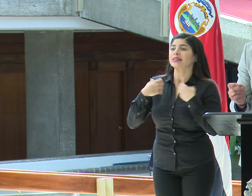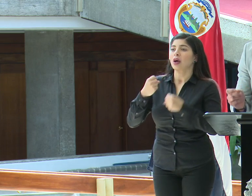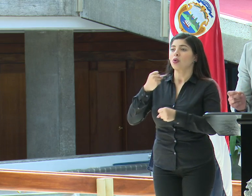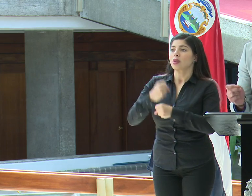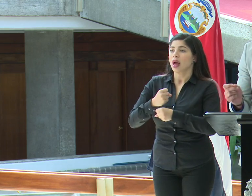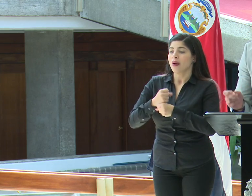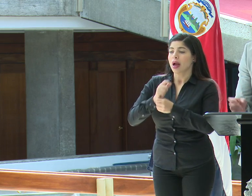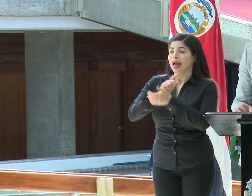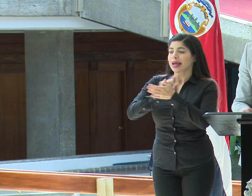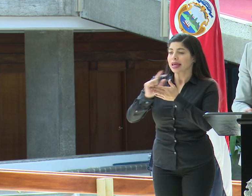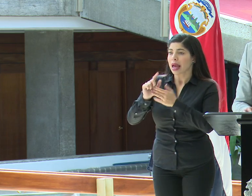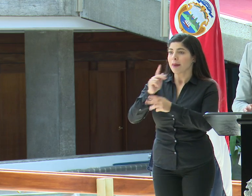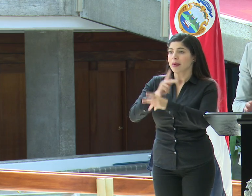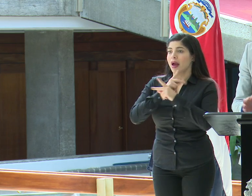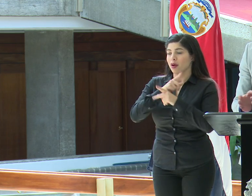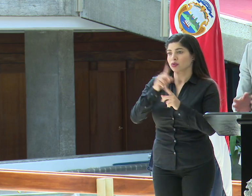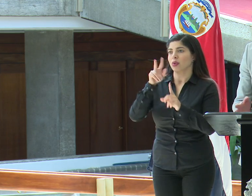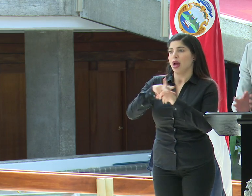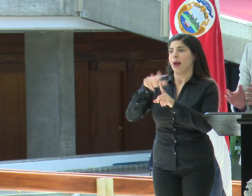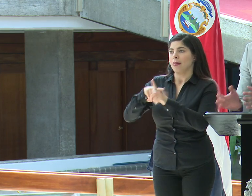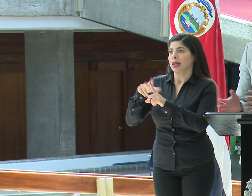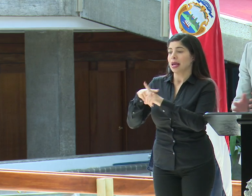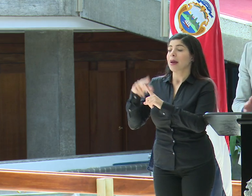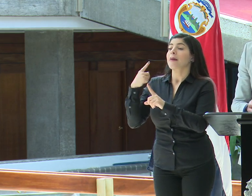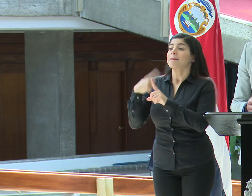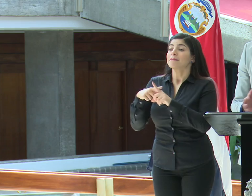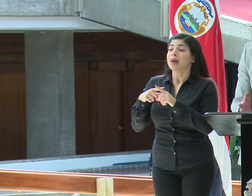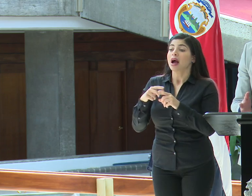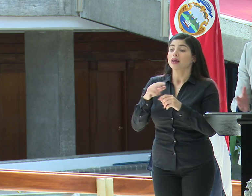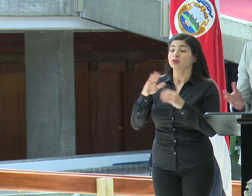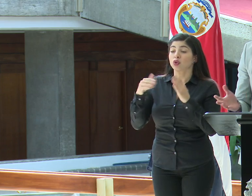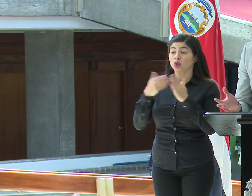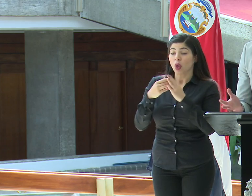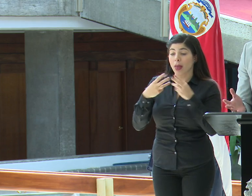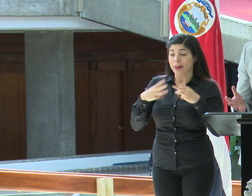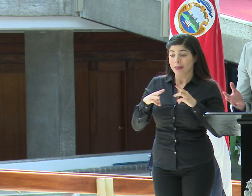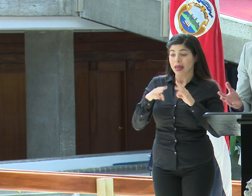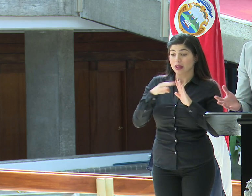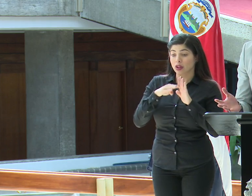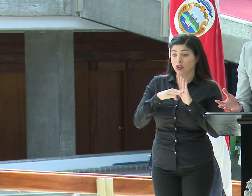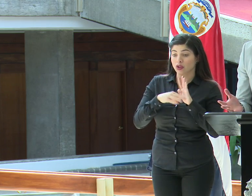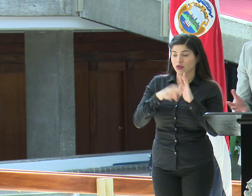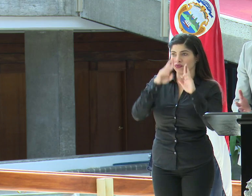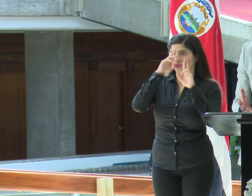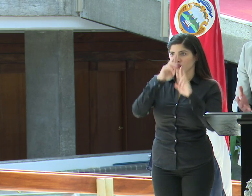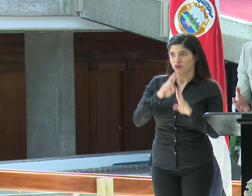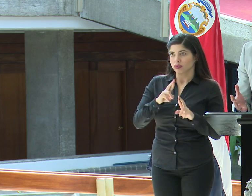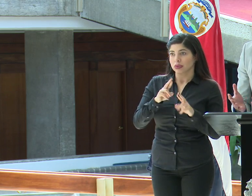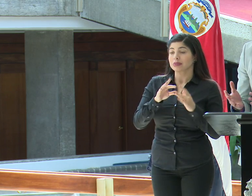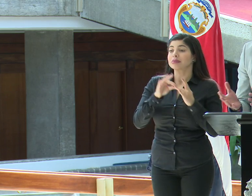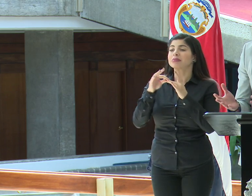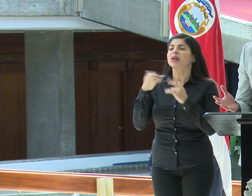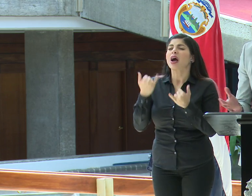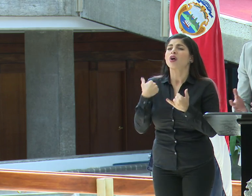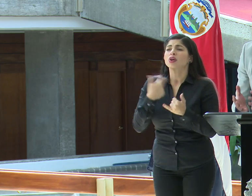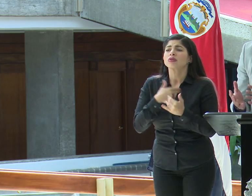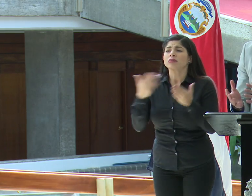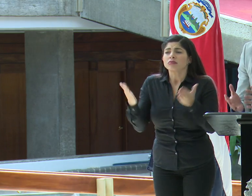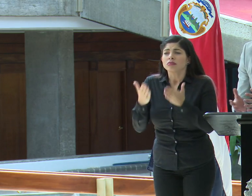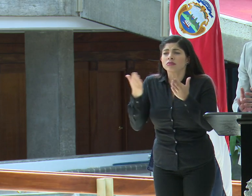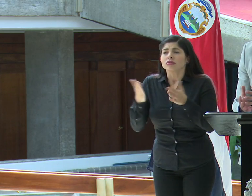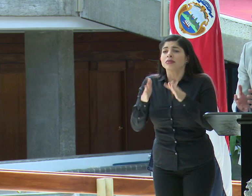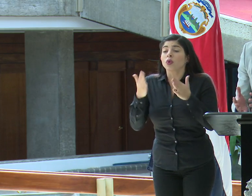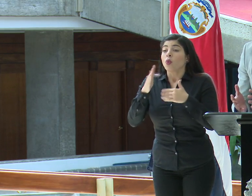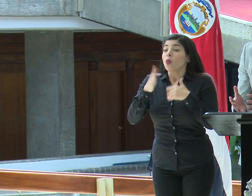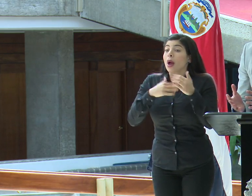en lo que es medidas de higiene y prevención y que se guarden las medidas respectivas. Obviamente, cuando incluso lo que estamos promoviendo ya se ha indicado,